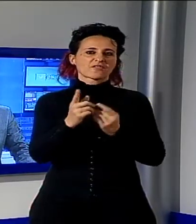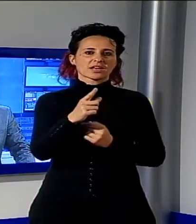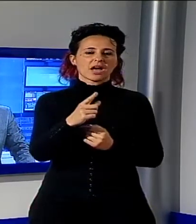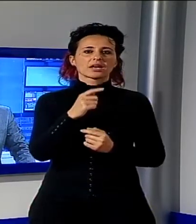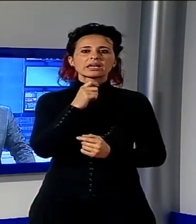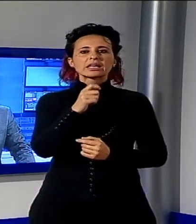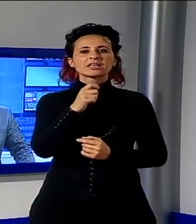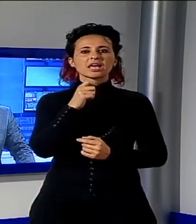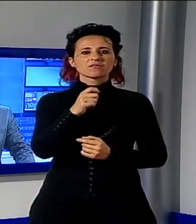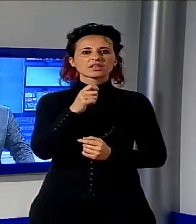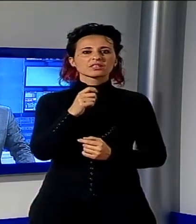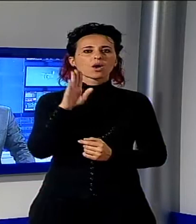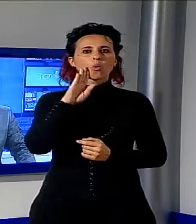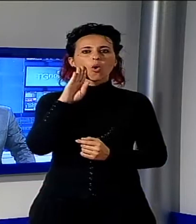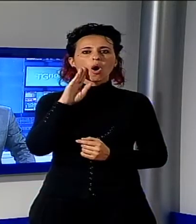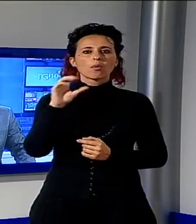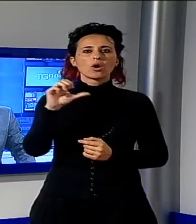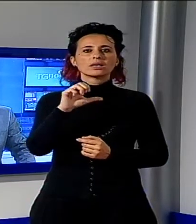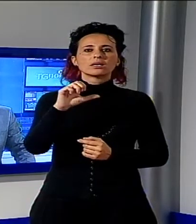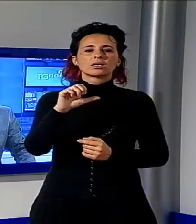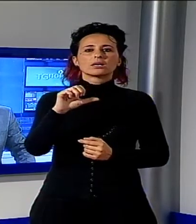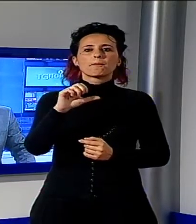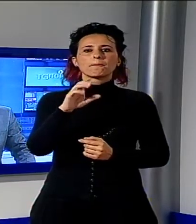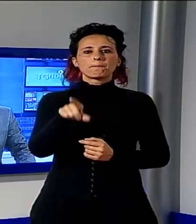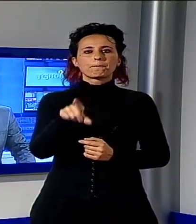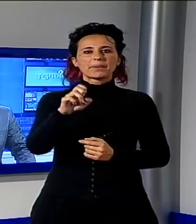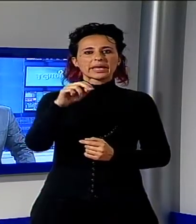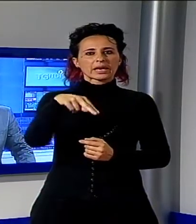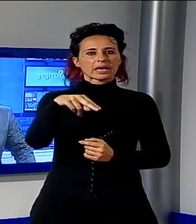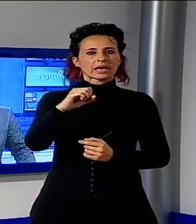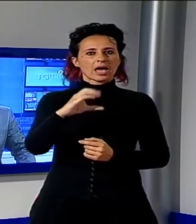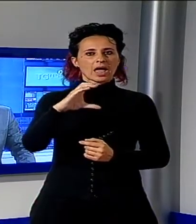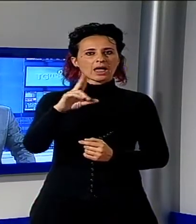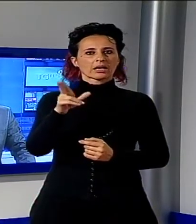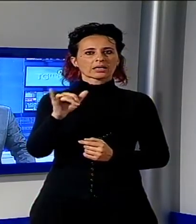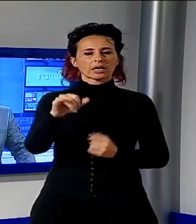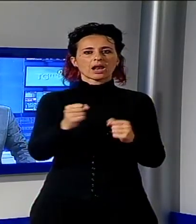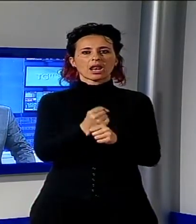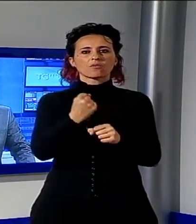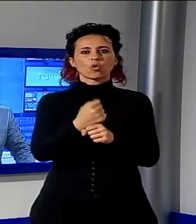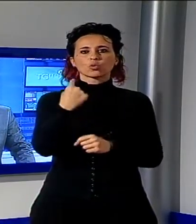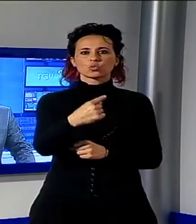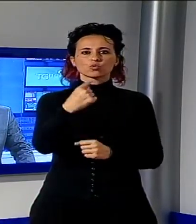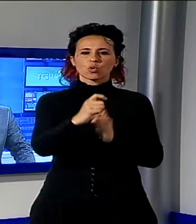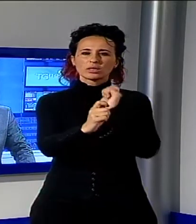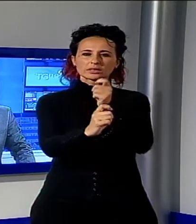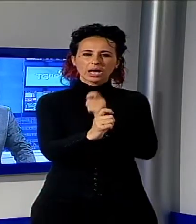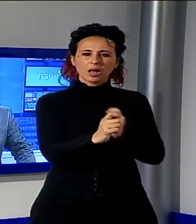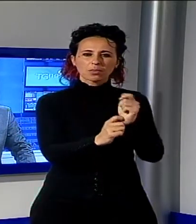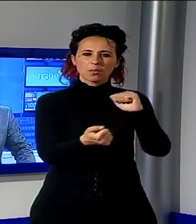scalpellino di Pianacci a Villa Collemandina poi le immagini delle straordinarie Fioriture al Passo